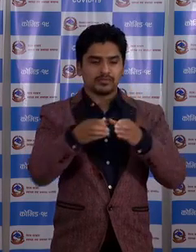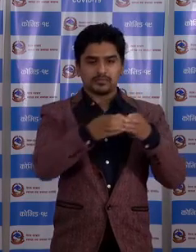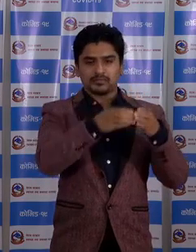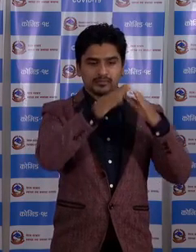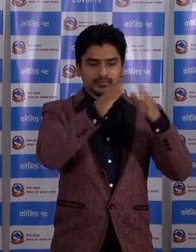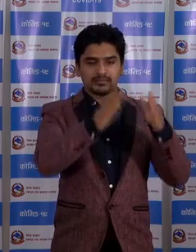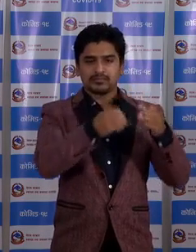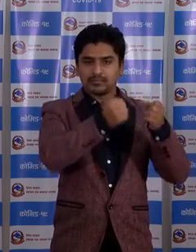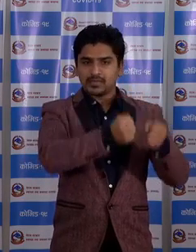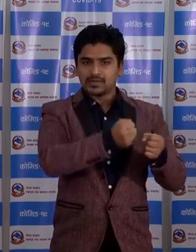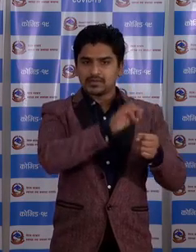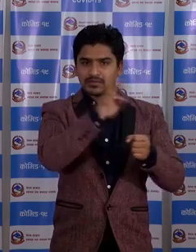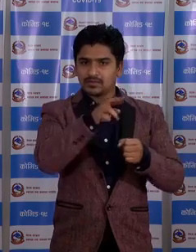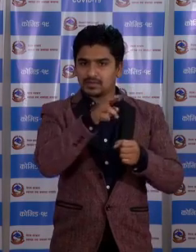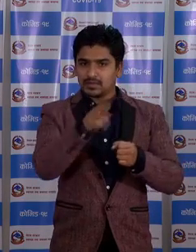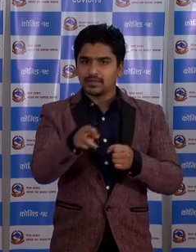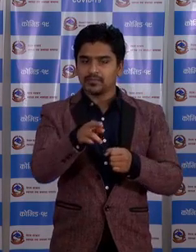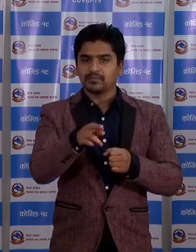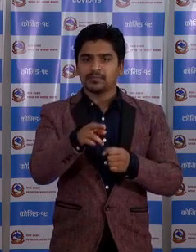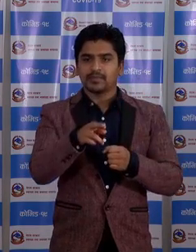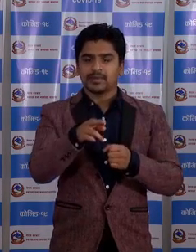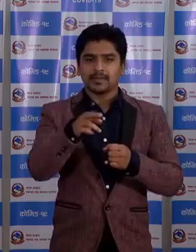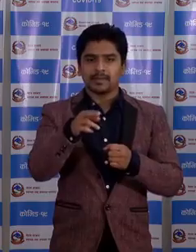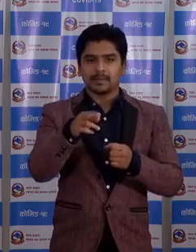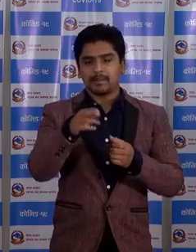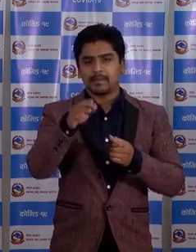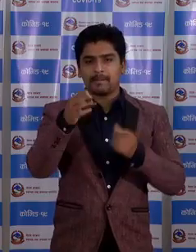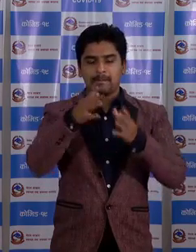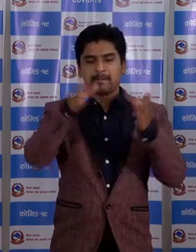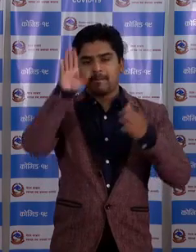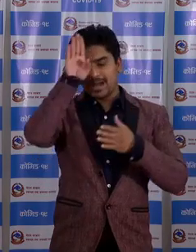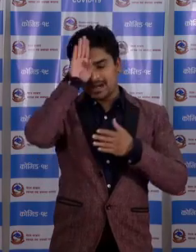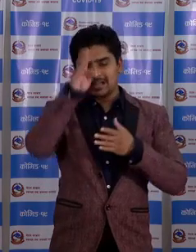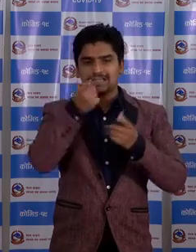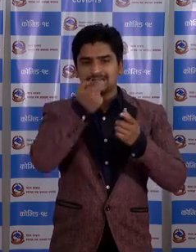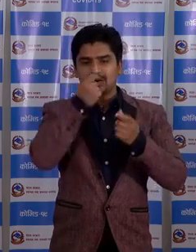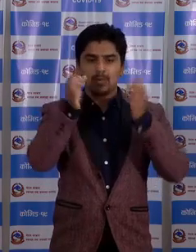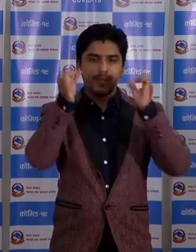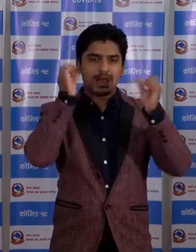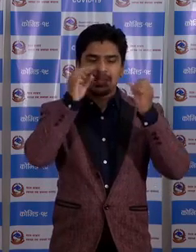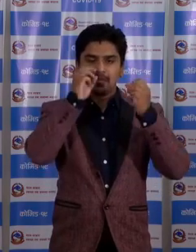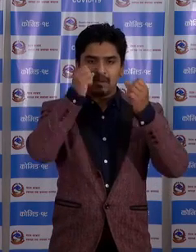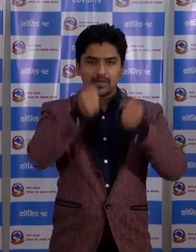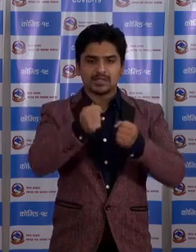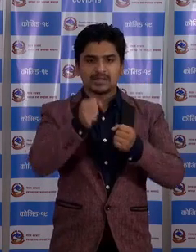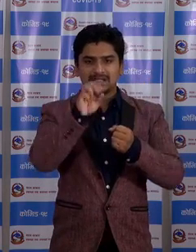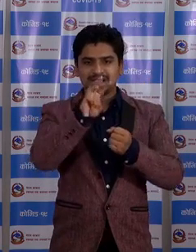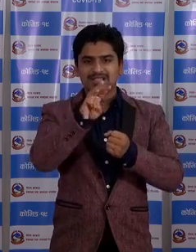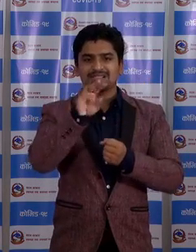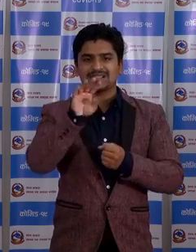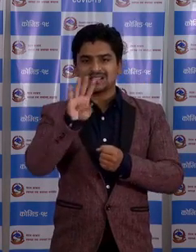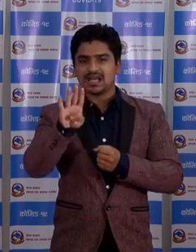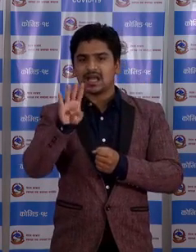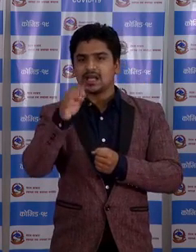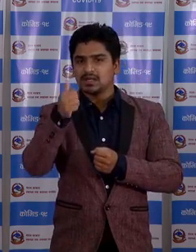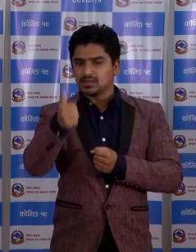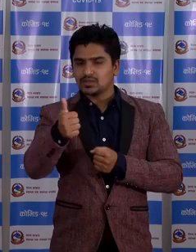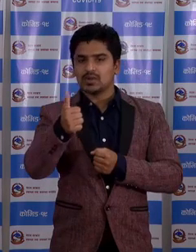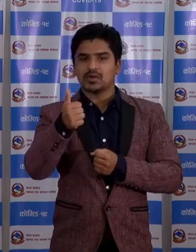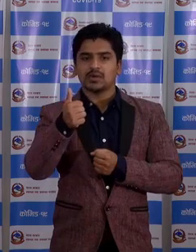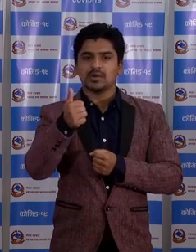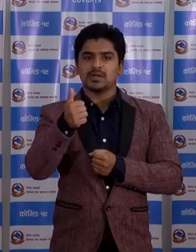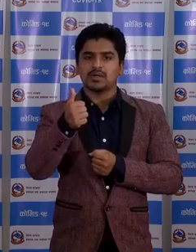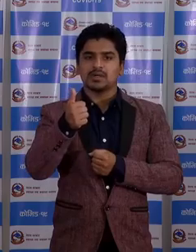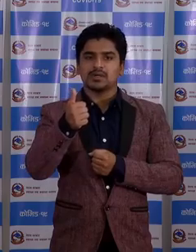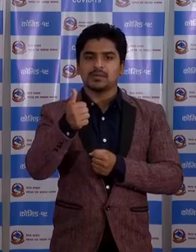र महाराजगंज गाउपालिकामा रहेका 3, 4, 6 बर्ष या,